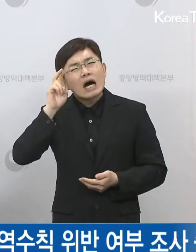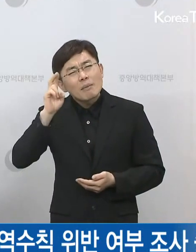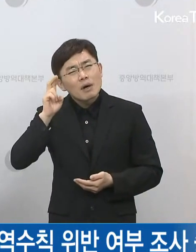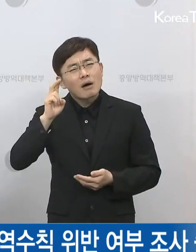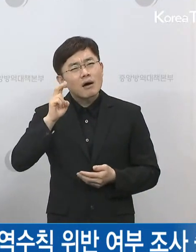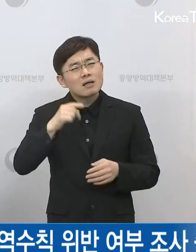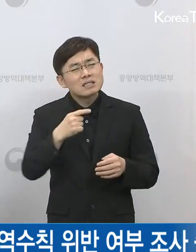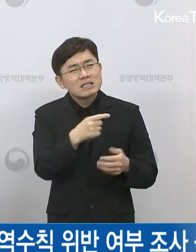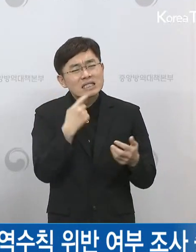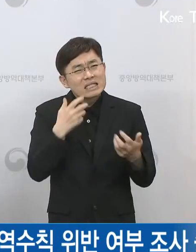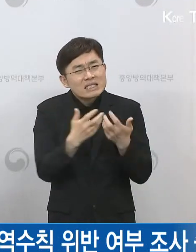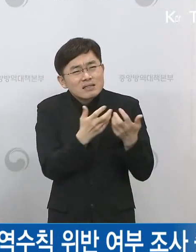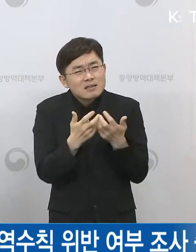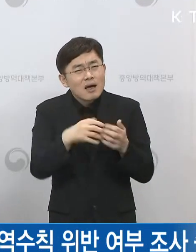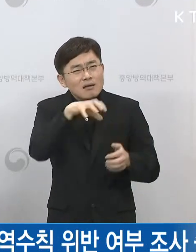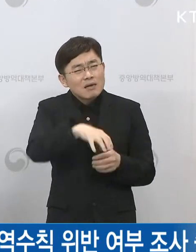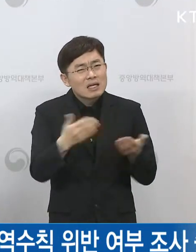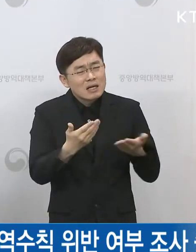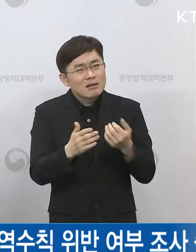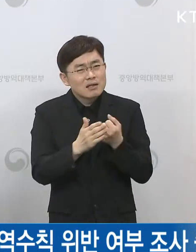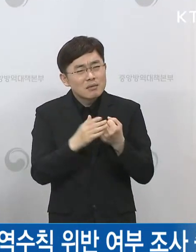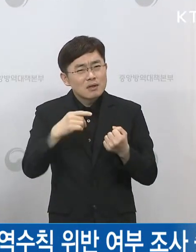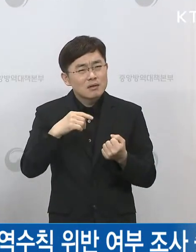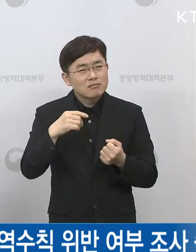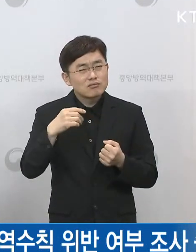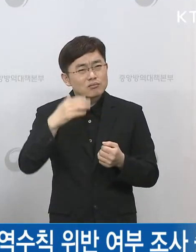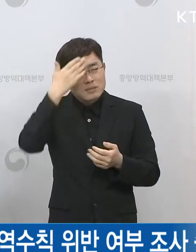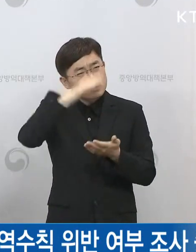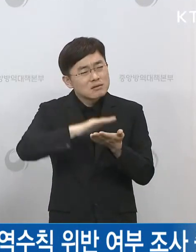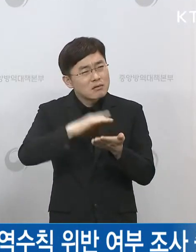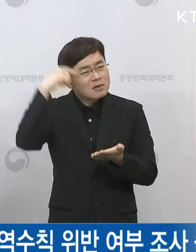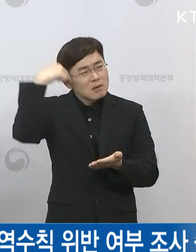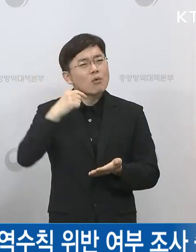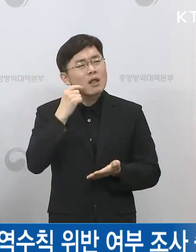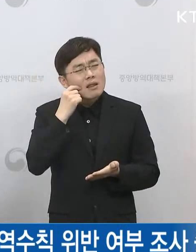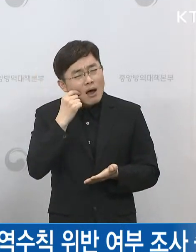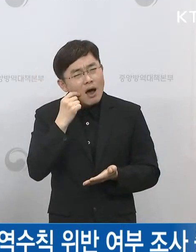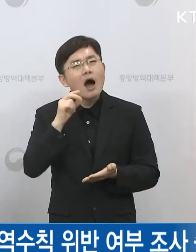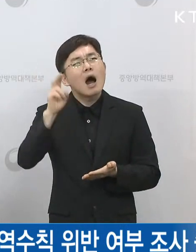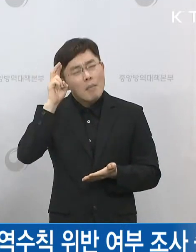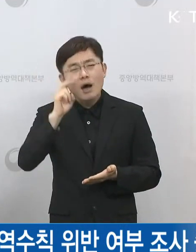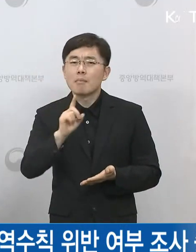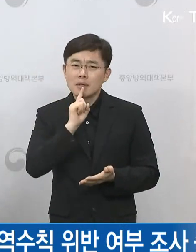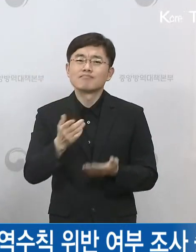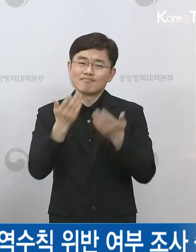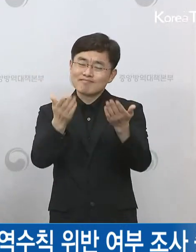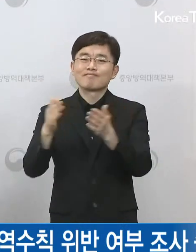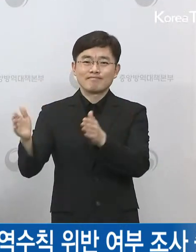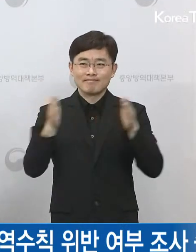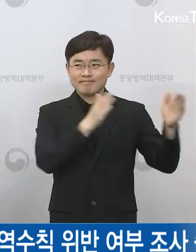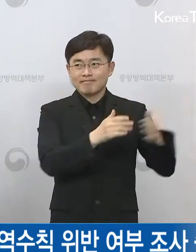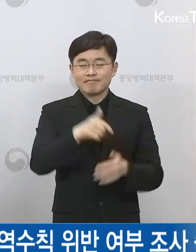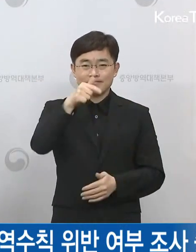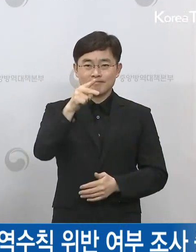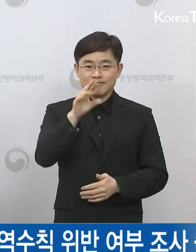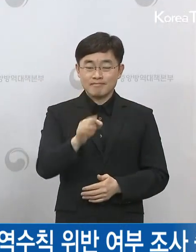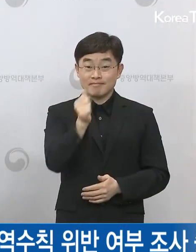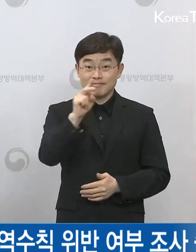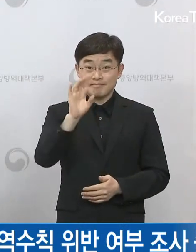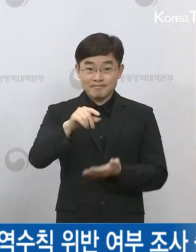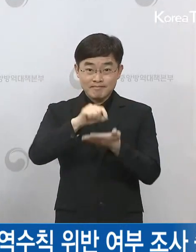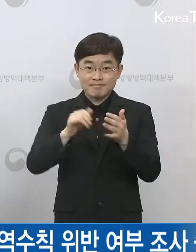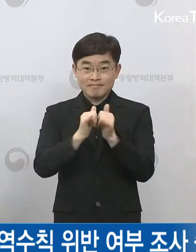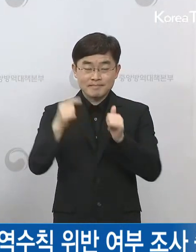정도로만 말씀을 드리겠습니다. 두 번째 질문입니다. 경향실문 이혜인 기자님